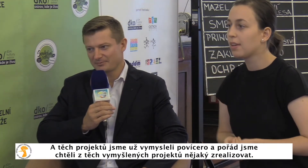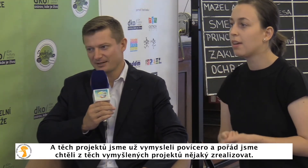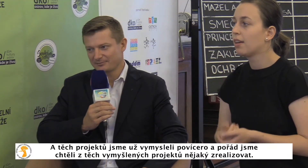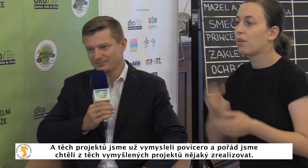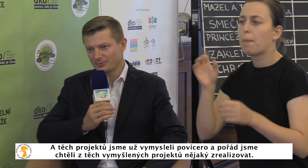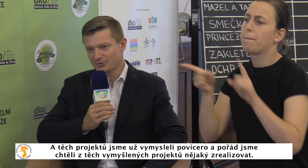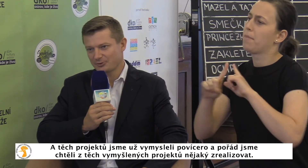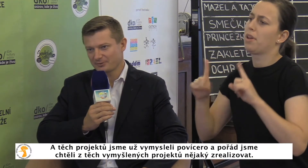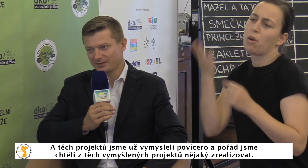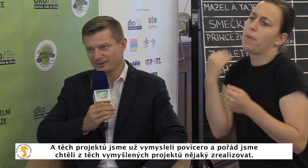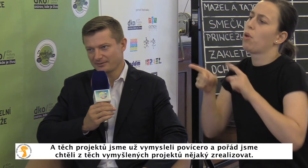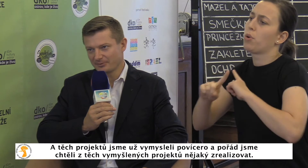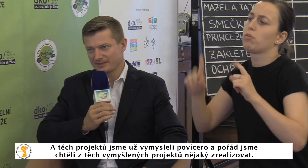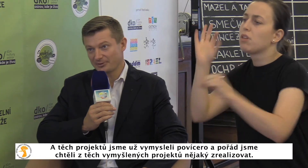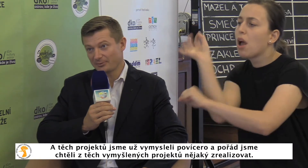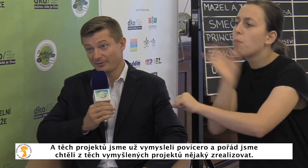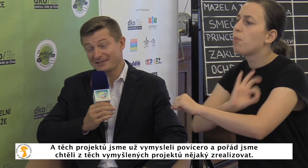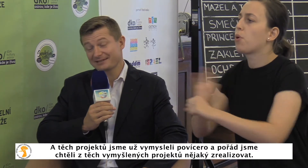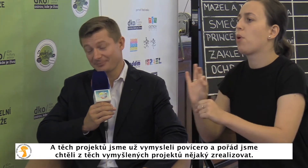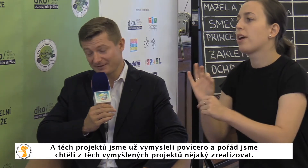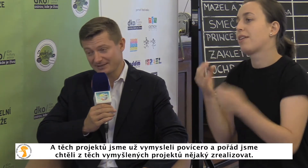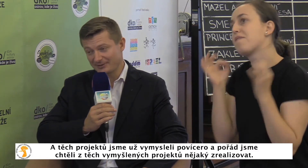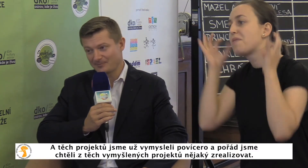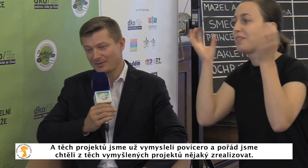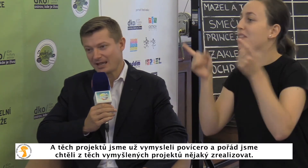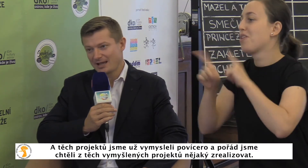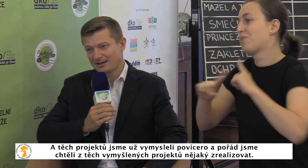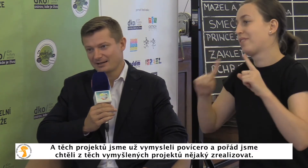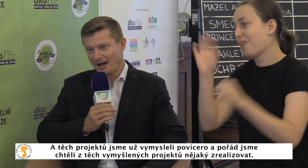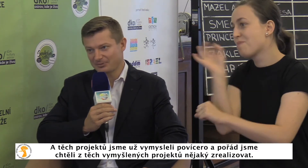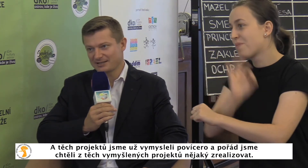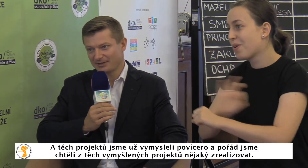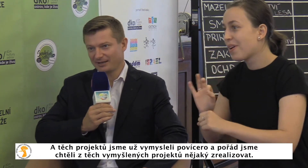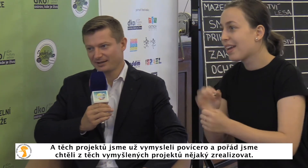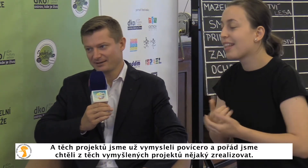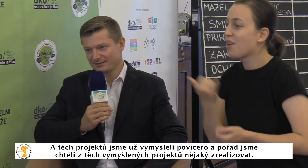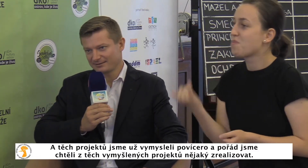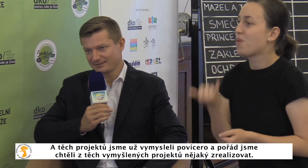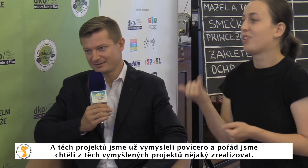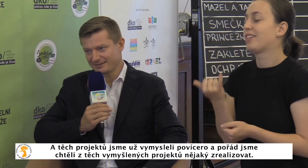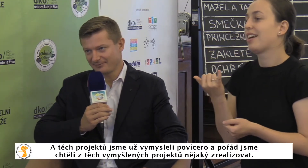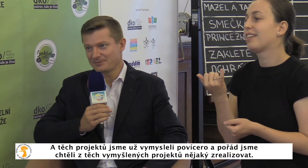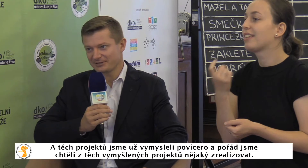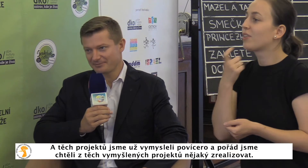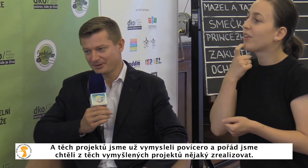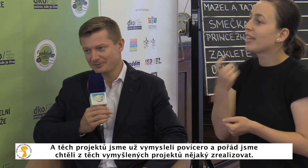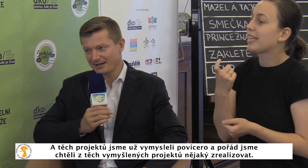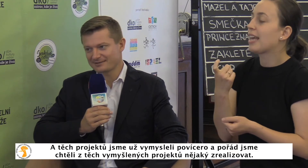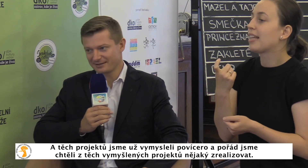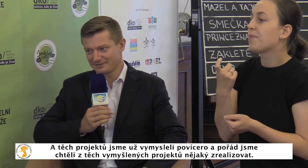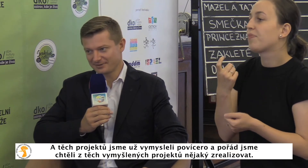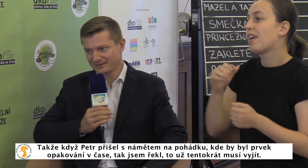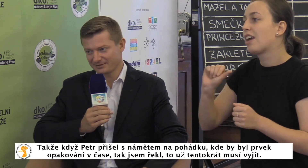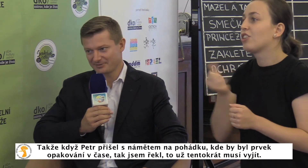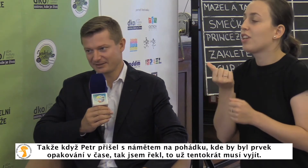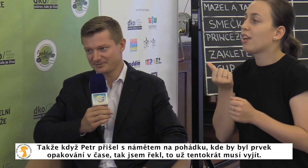projektů jsme už udělali po vícero nebo vymysleli po vícero. A pořád jsme chtěli z těch vymyšlených projektů nějaký